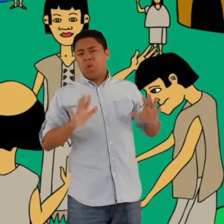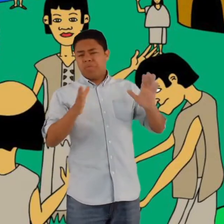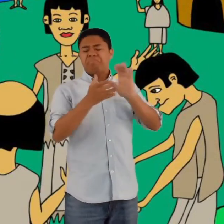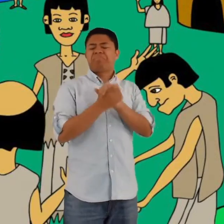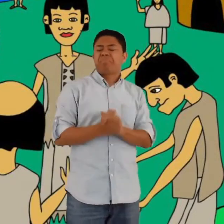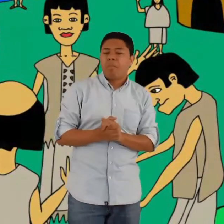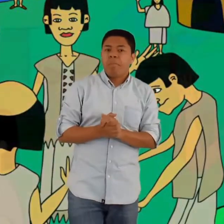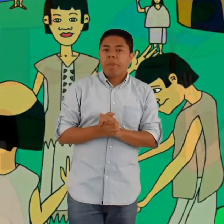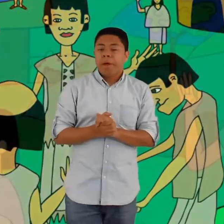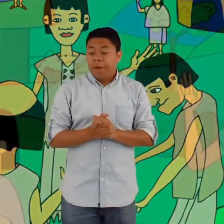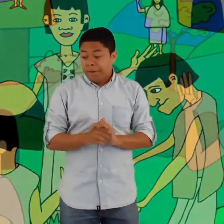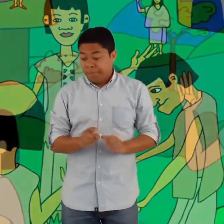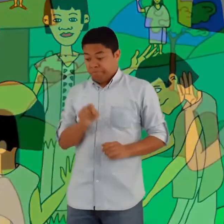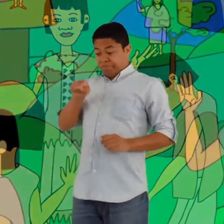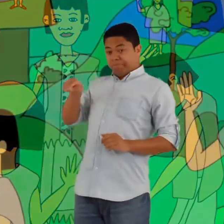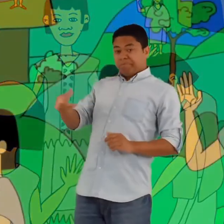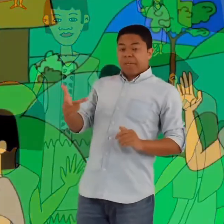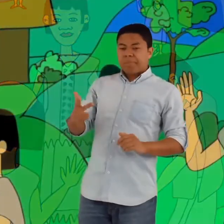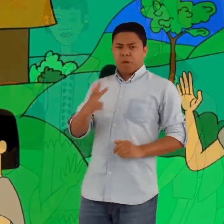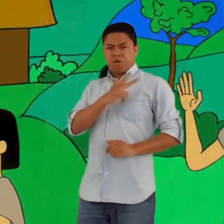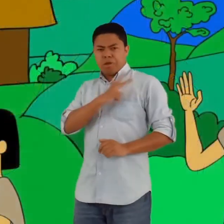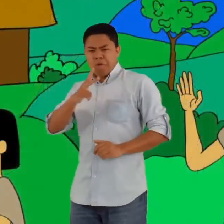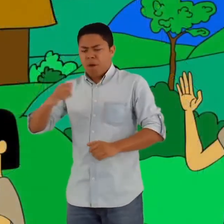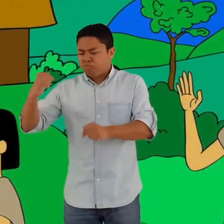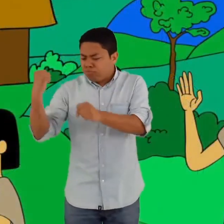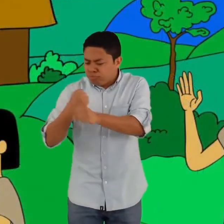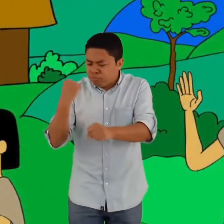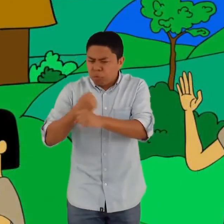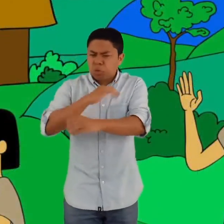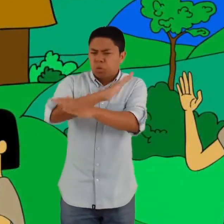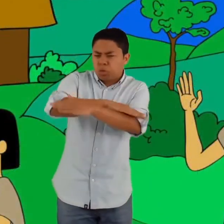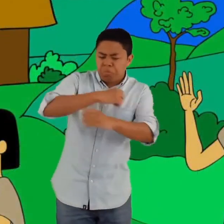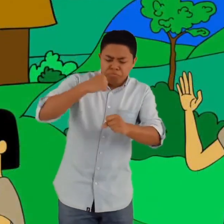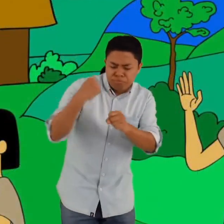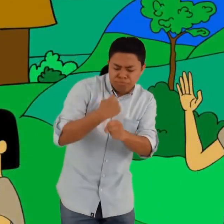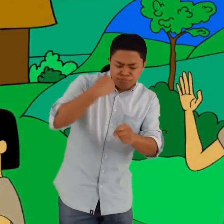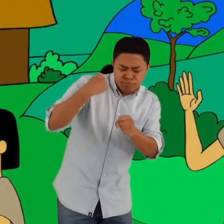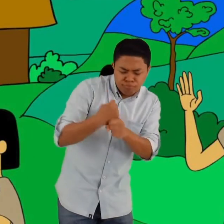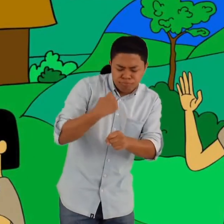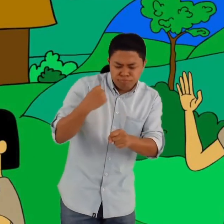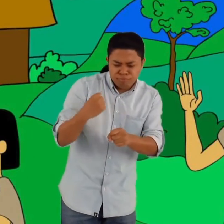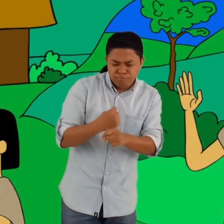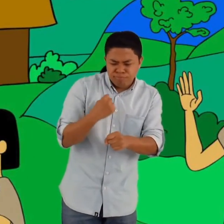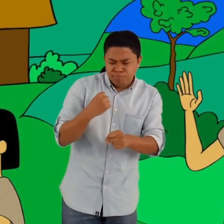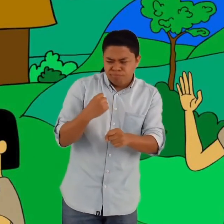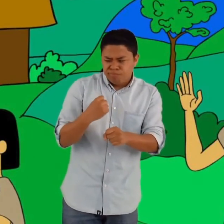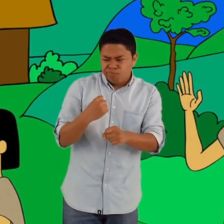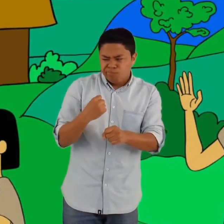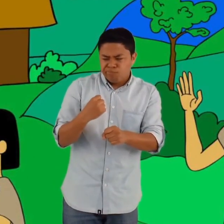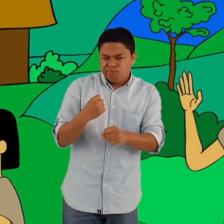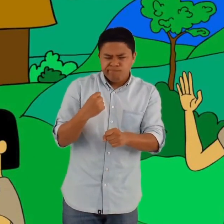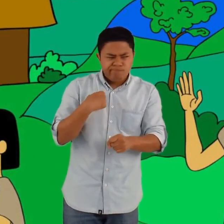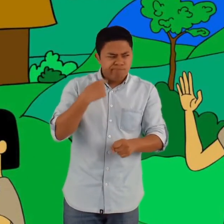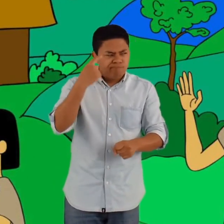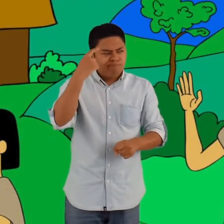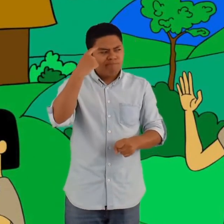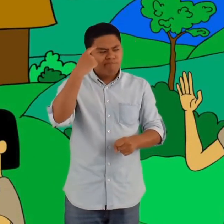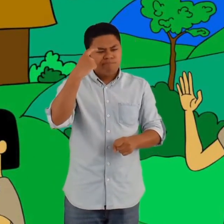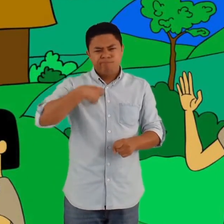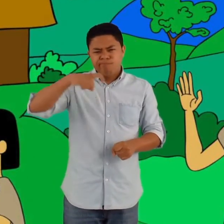Mientras tanto, en la otra aldea, Yivian seguía muy juicioso con sus labores y pensó que necesitaba una